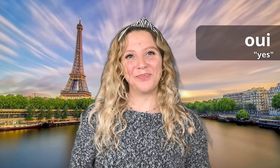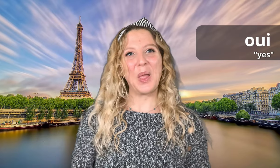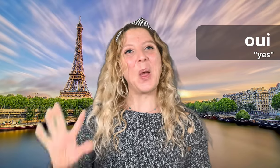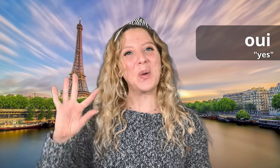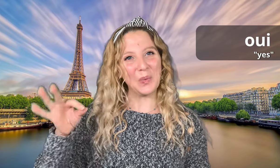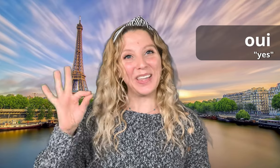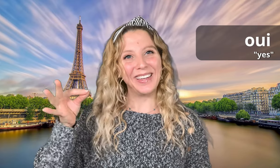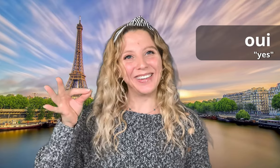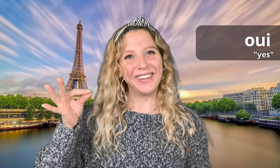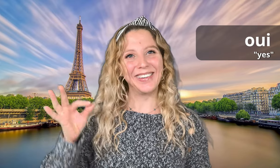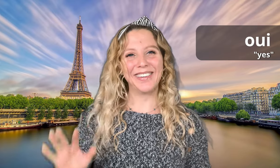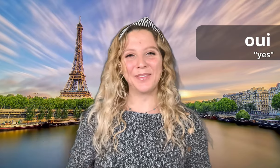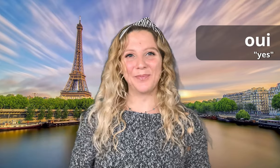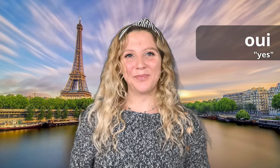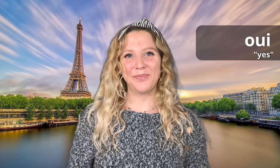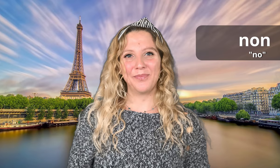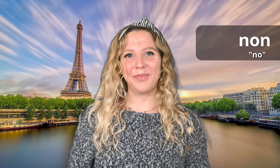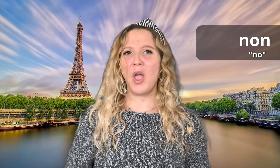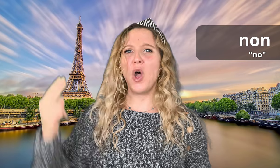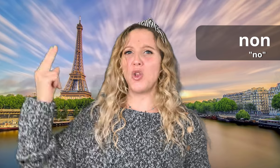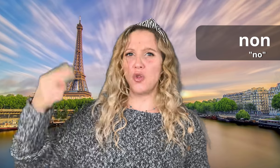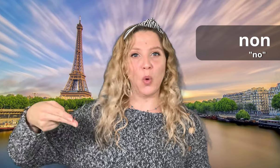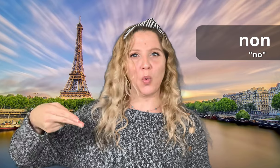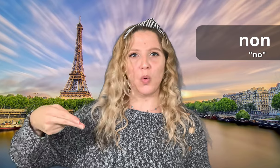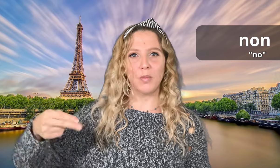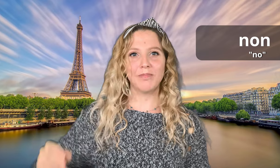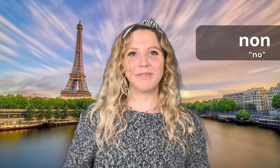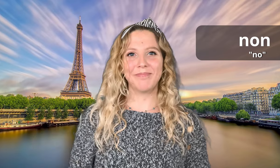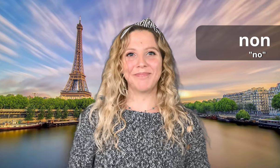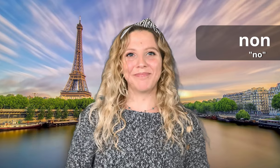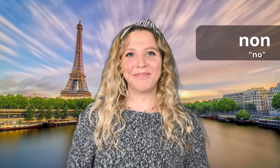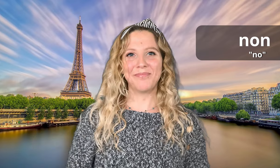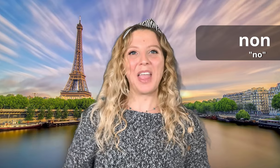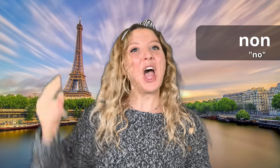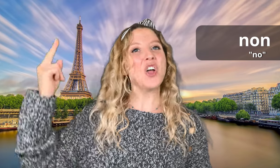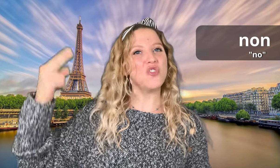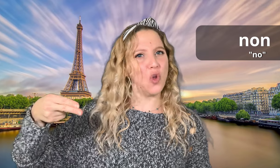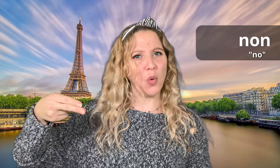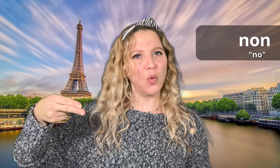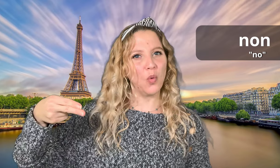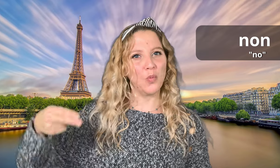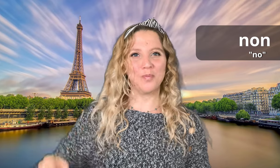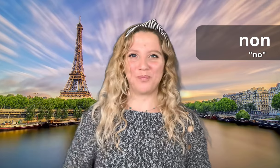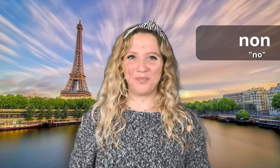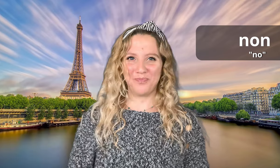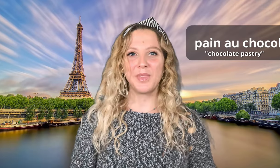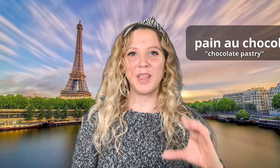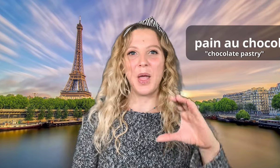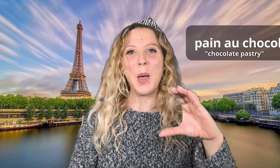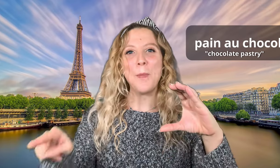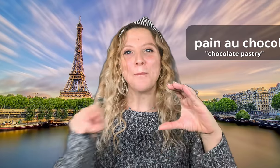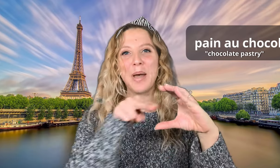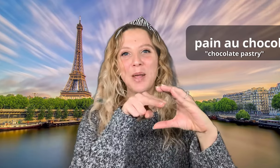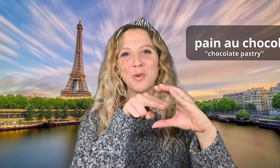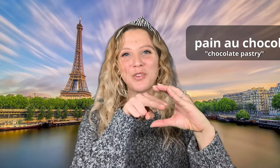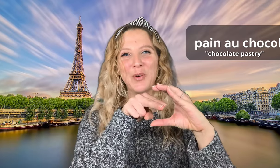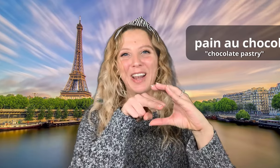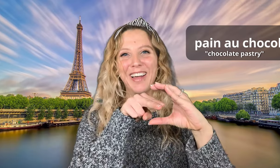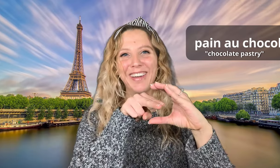Oui Non Non Pain au chocolat